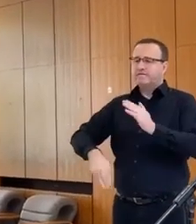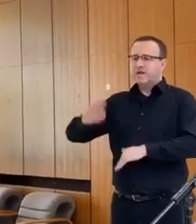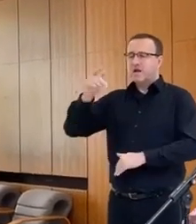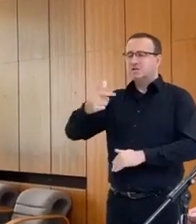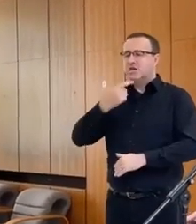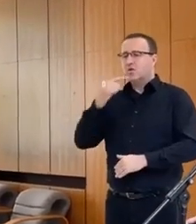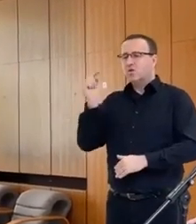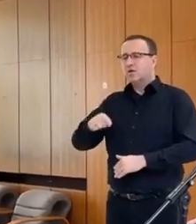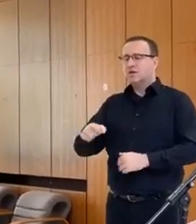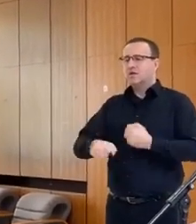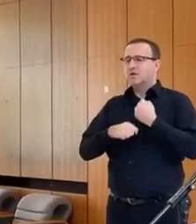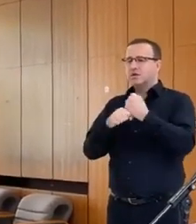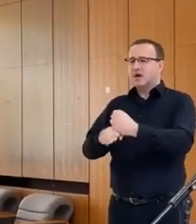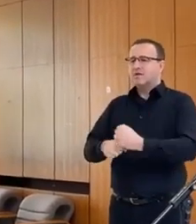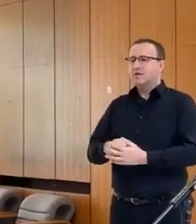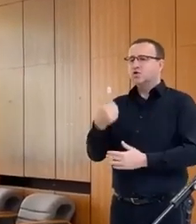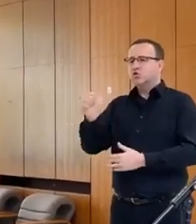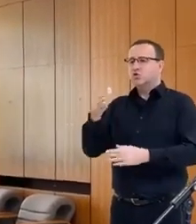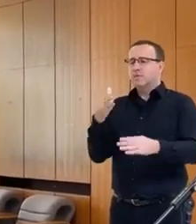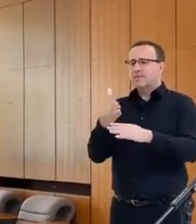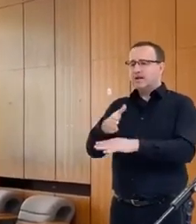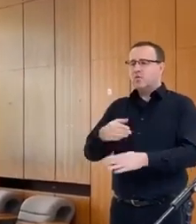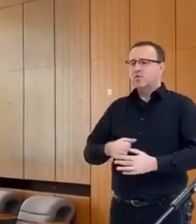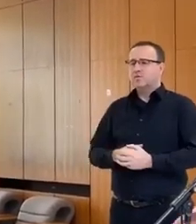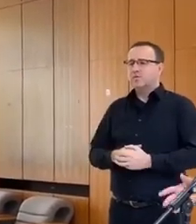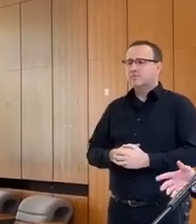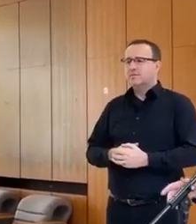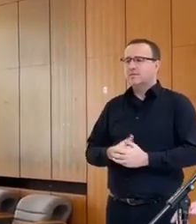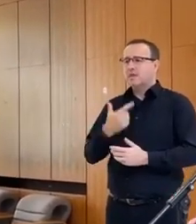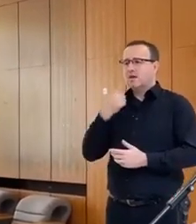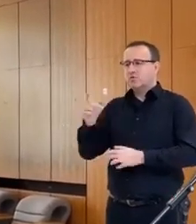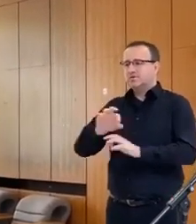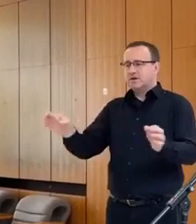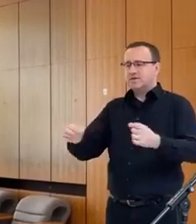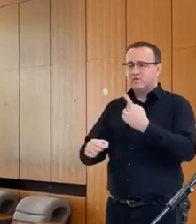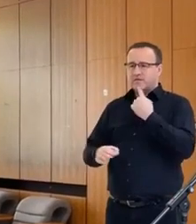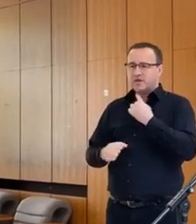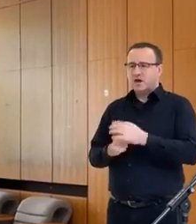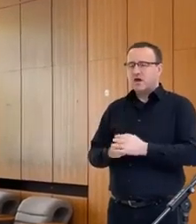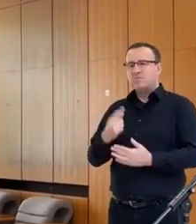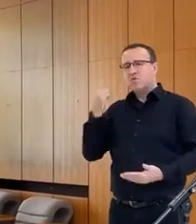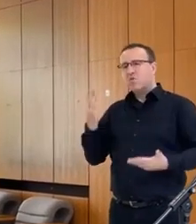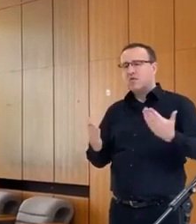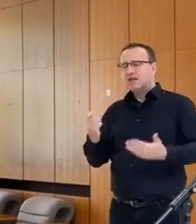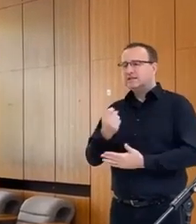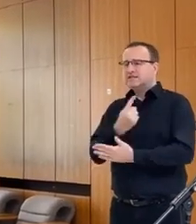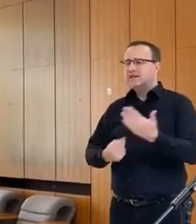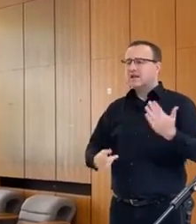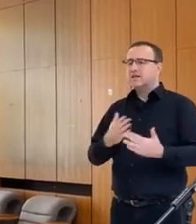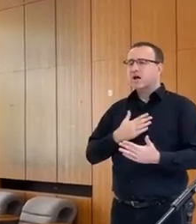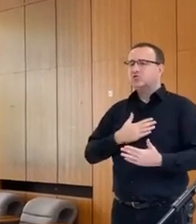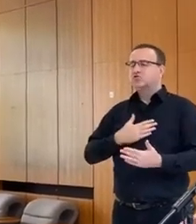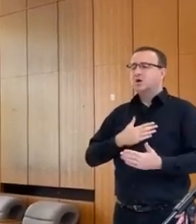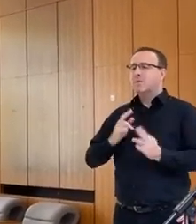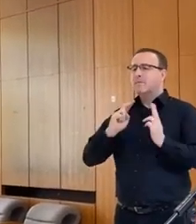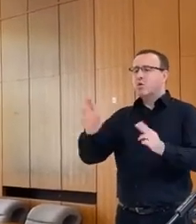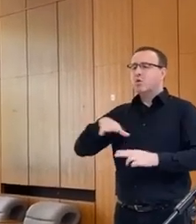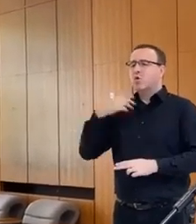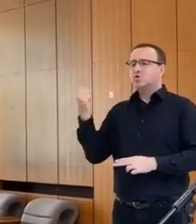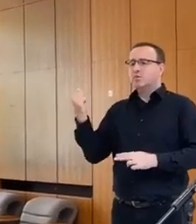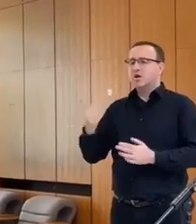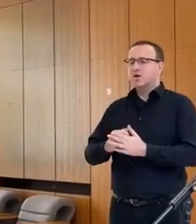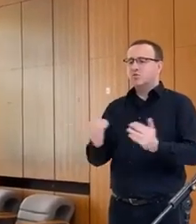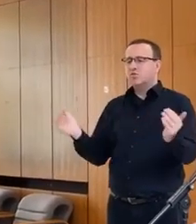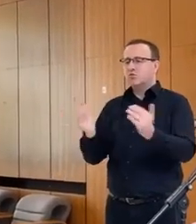vyššie ako tých nabrohovaných 100 miliónov. Ako ste správne uviedli, odhad strát našich polnúspodárov je niekde na